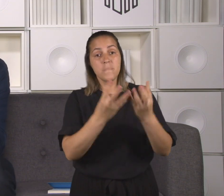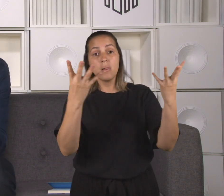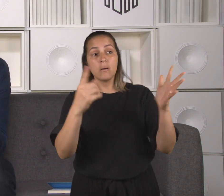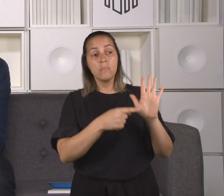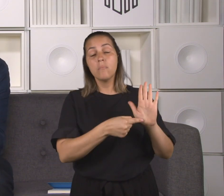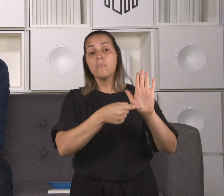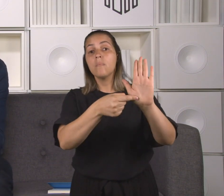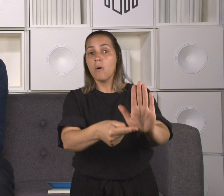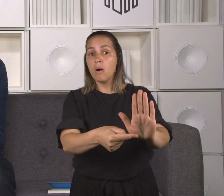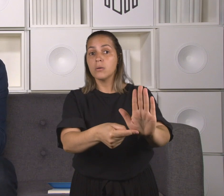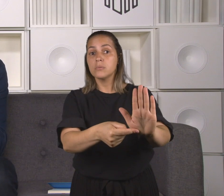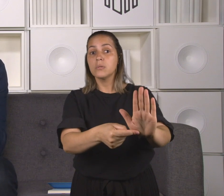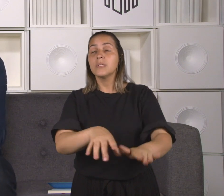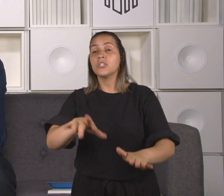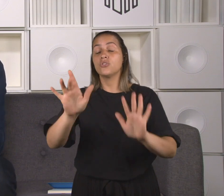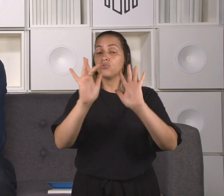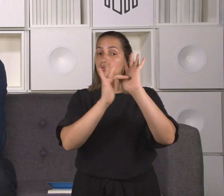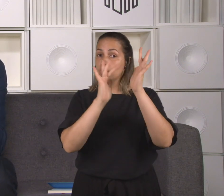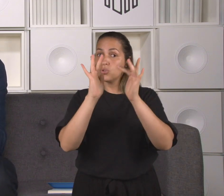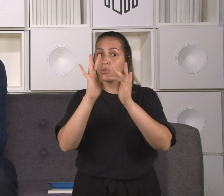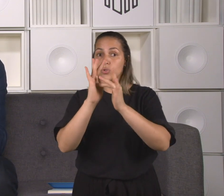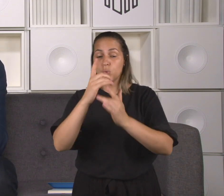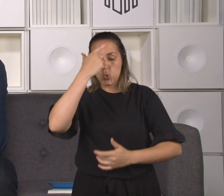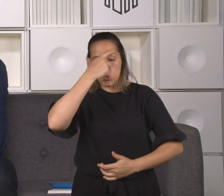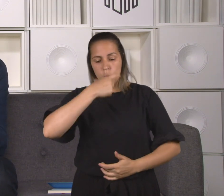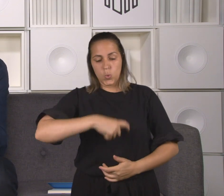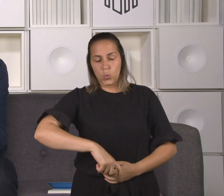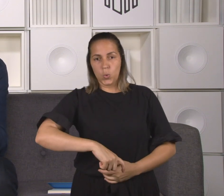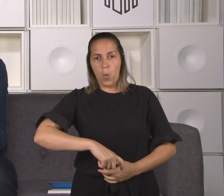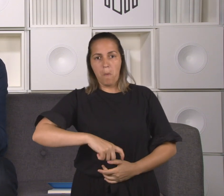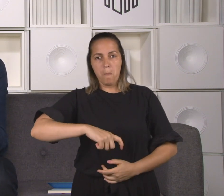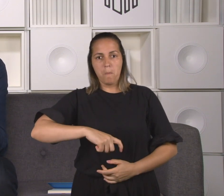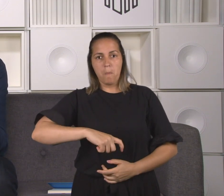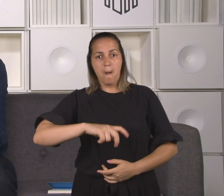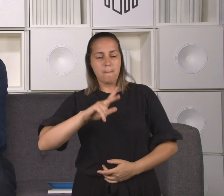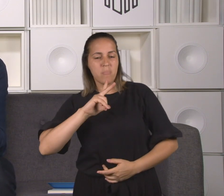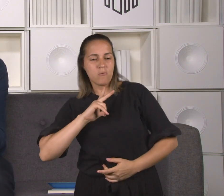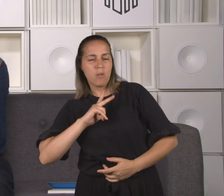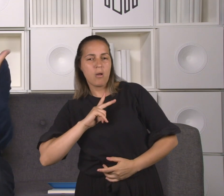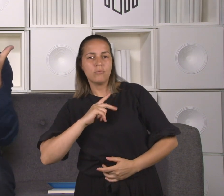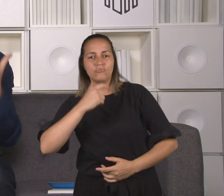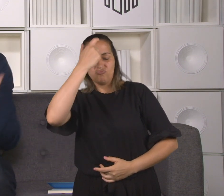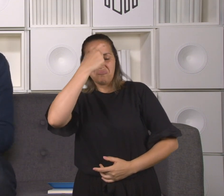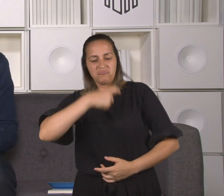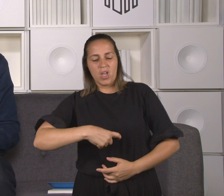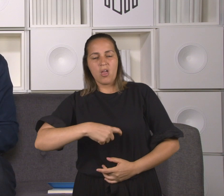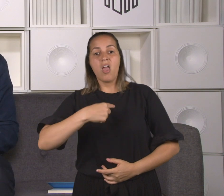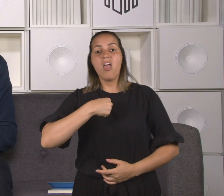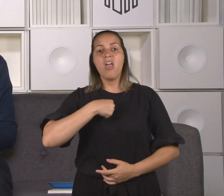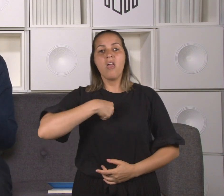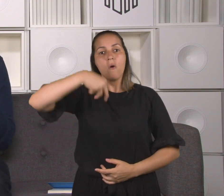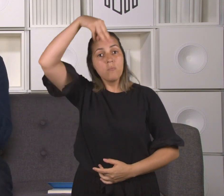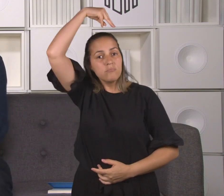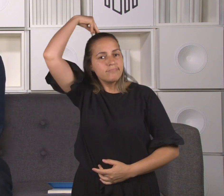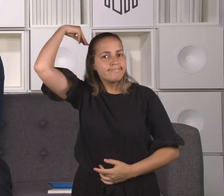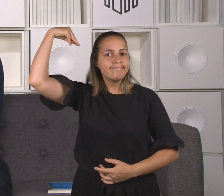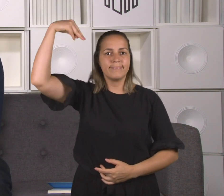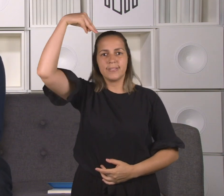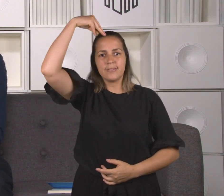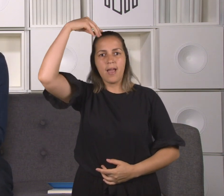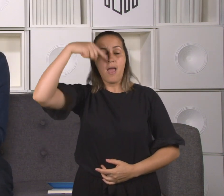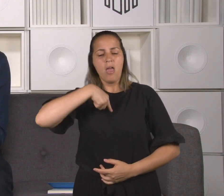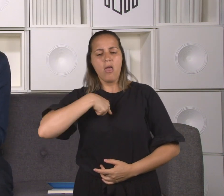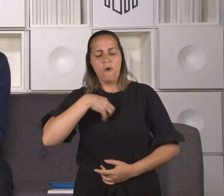apontavam para a identidade messiânica de Jesus. Jesus diz, olha, eu sou o Messias, eu sou o